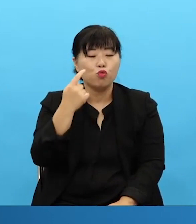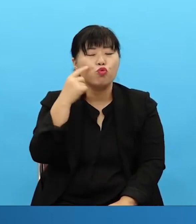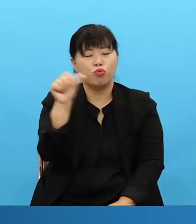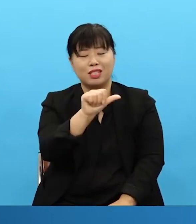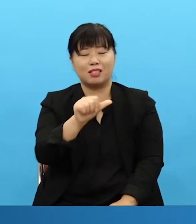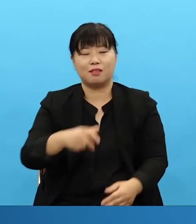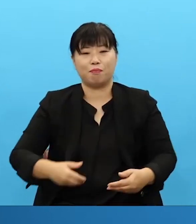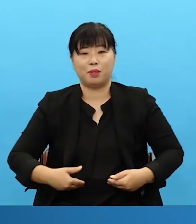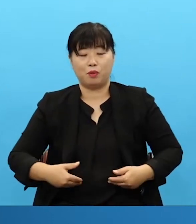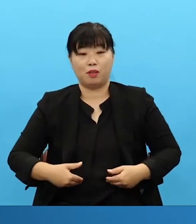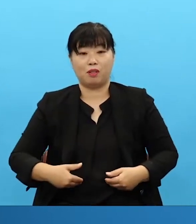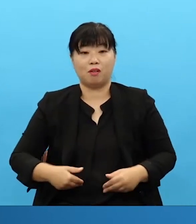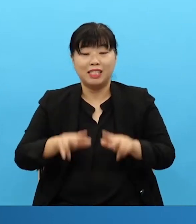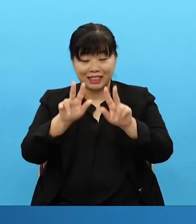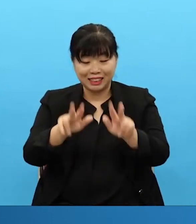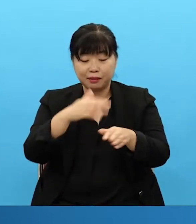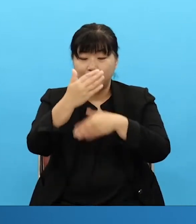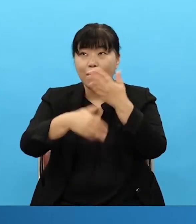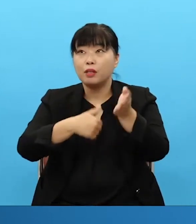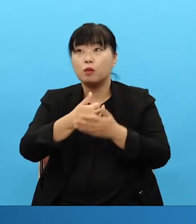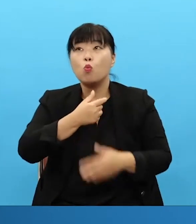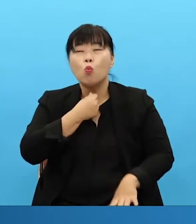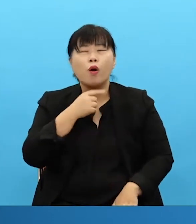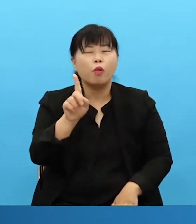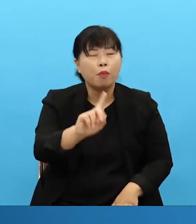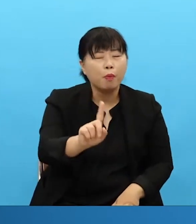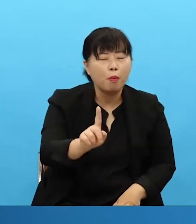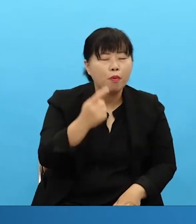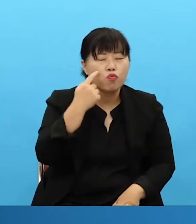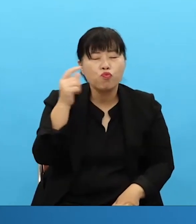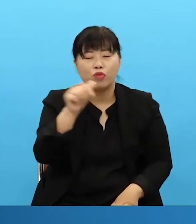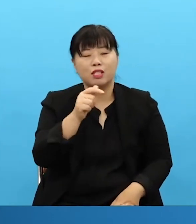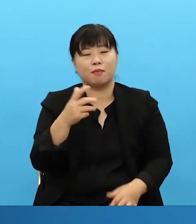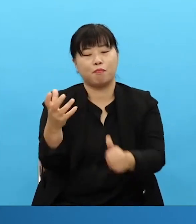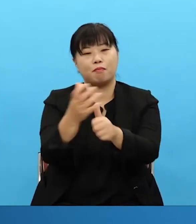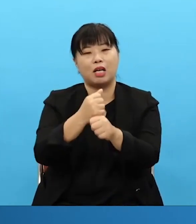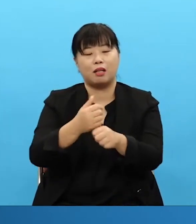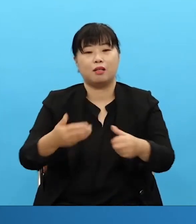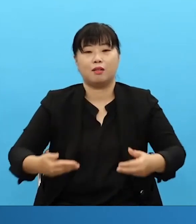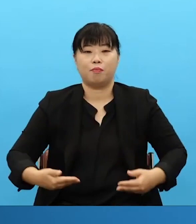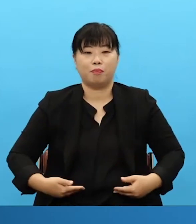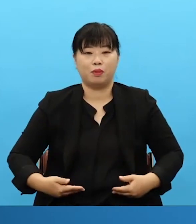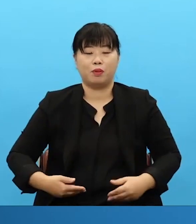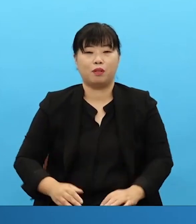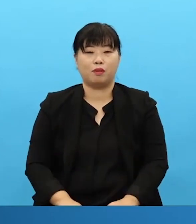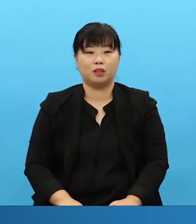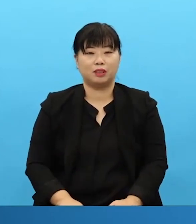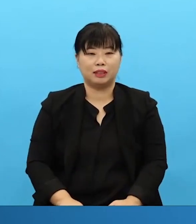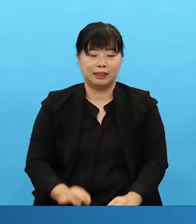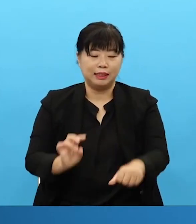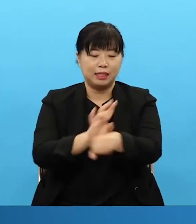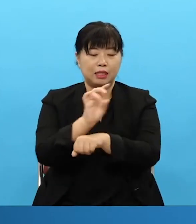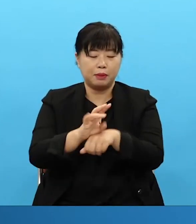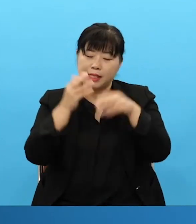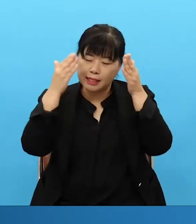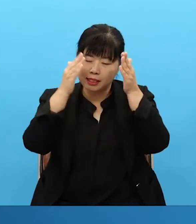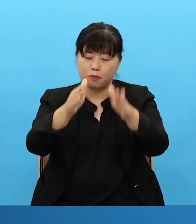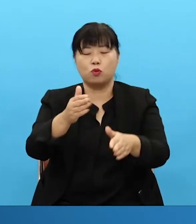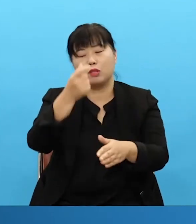so elders you need to grab all the covenant of what God desires the most. Quickly do this. And so with this just pray 24 hours a